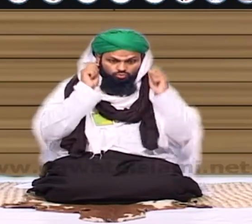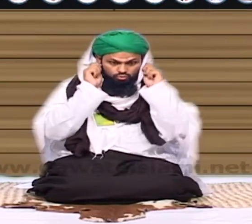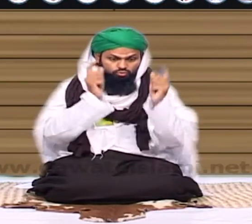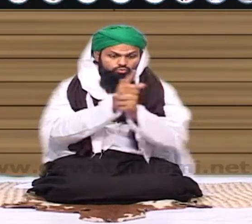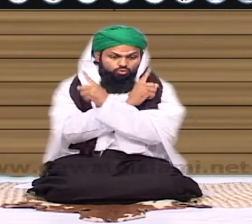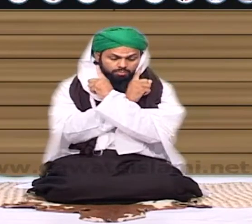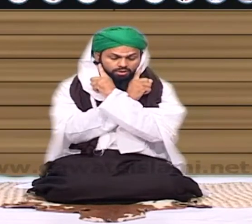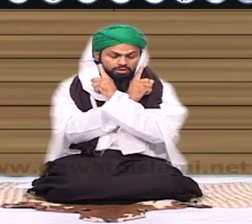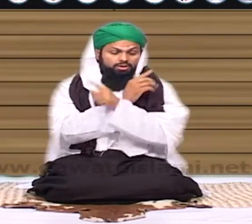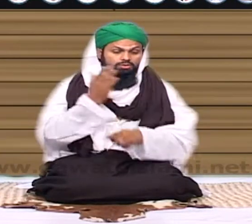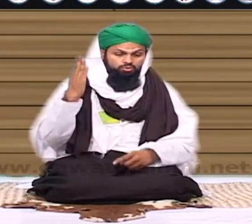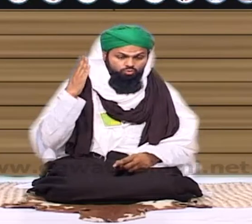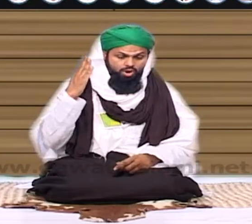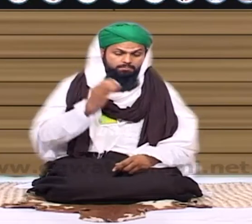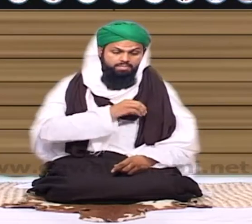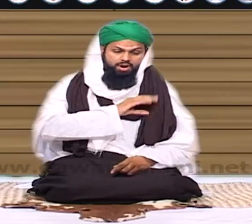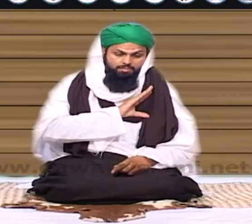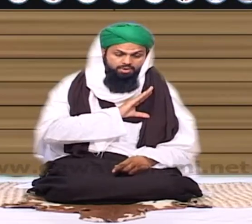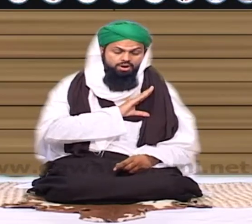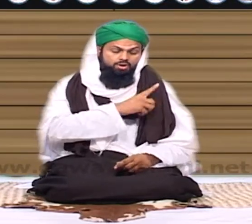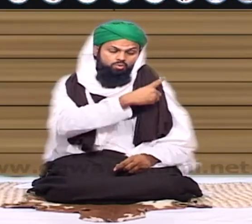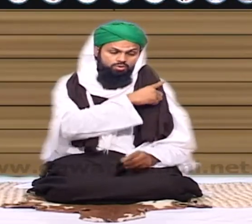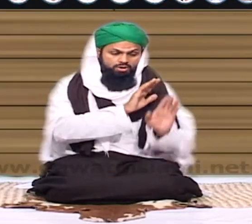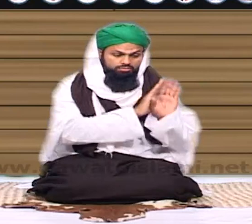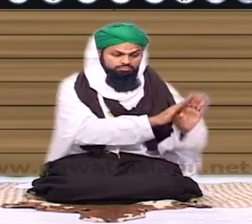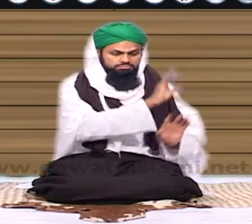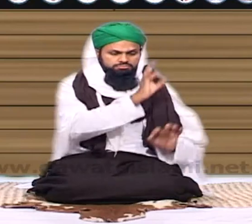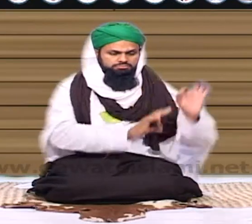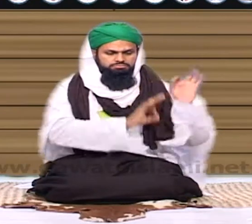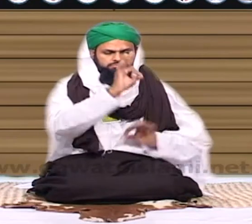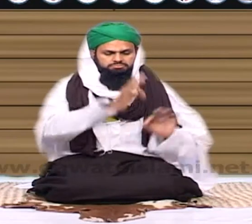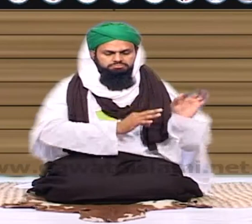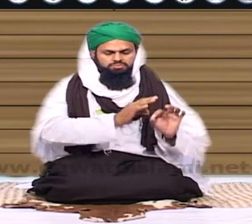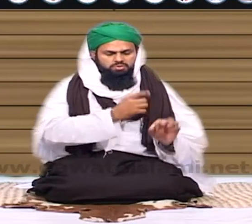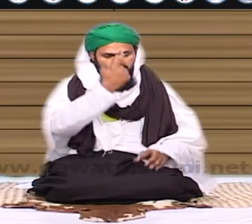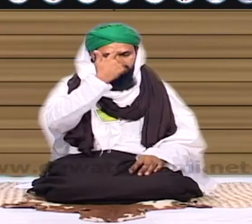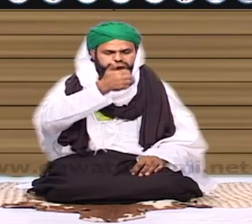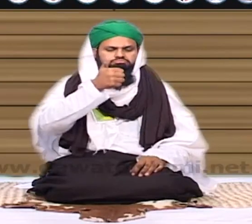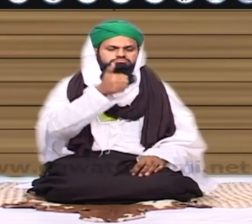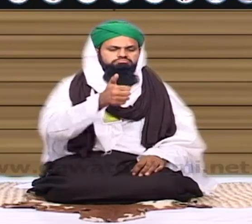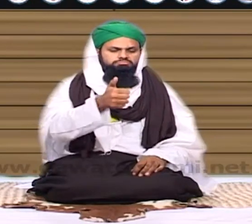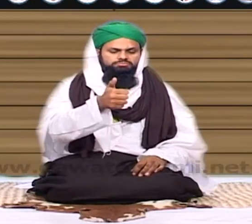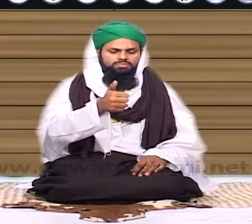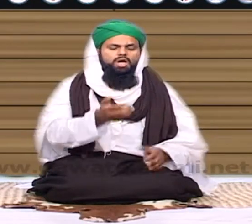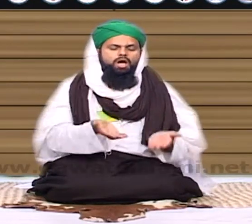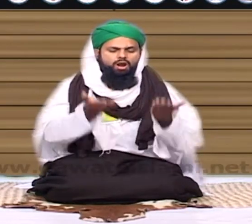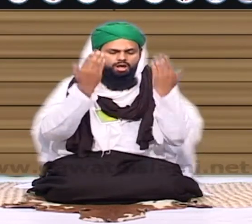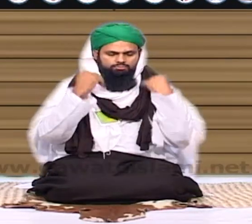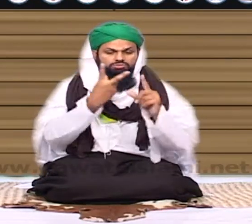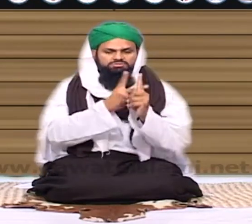آدمی توبہ کرے نیکی کا راستہ لے گناہوں سے بچ جائے اس کا مقام بہت بلند ہے اور اللہ تعالیٰ کا یہ